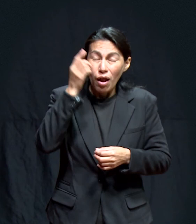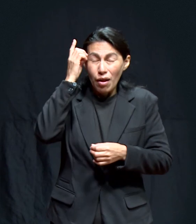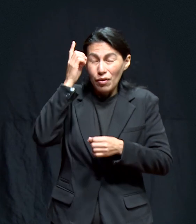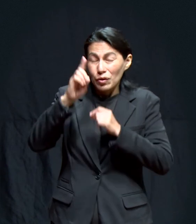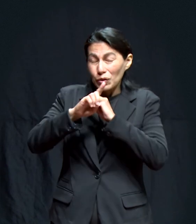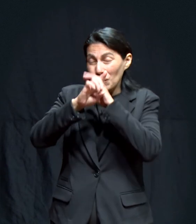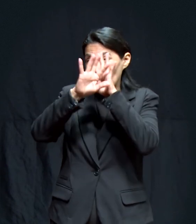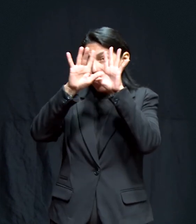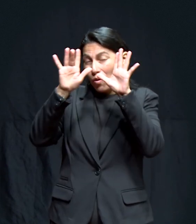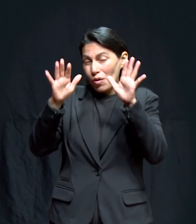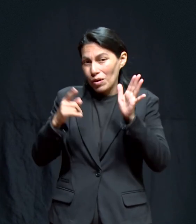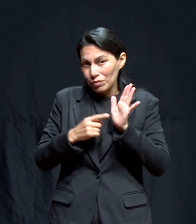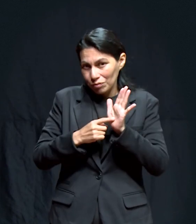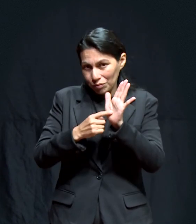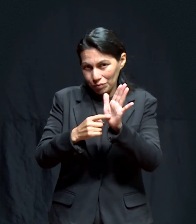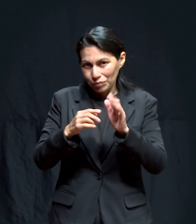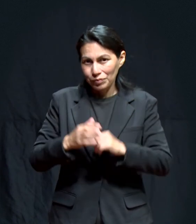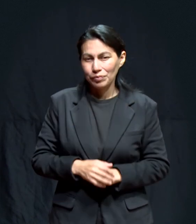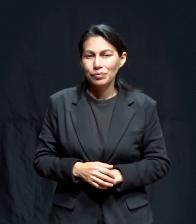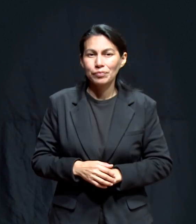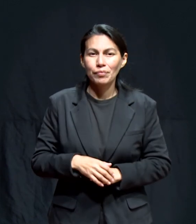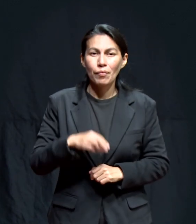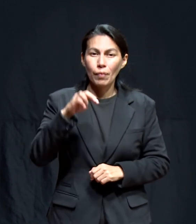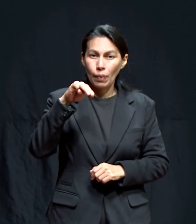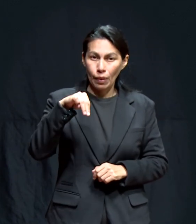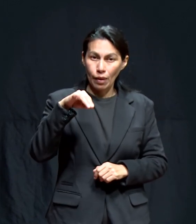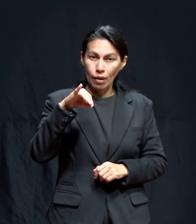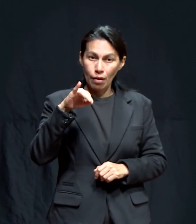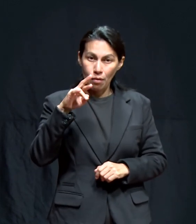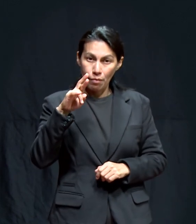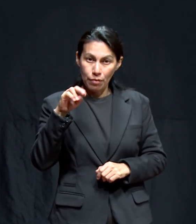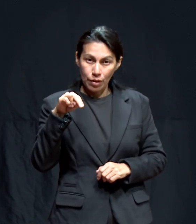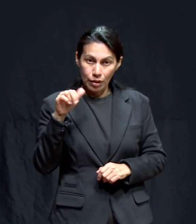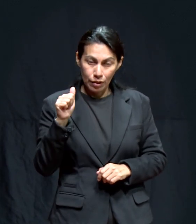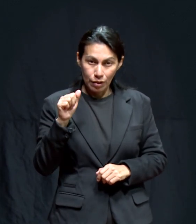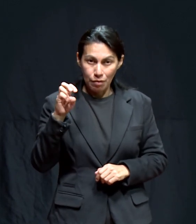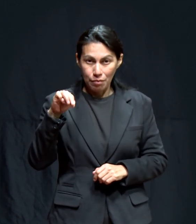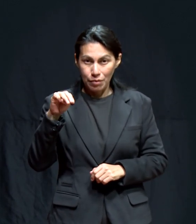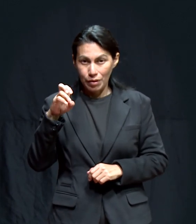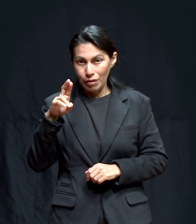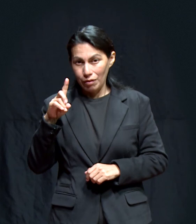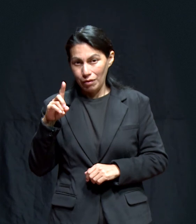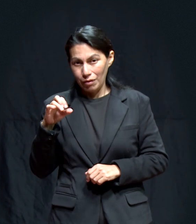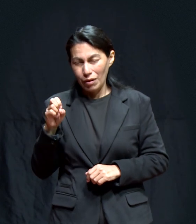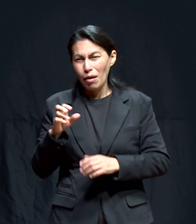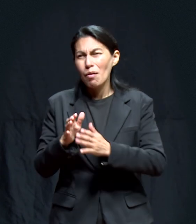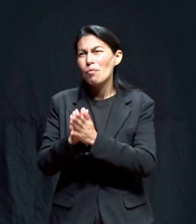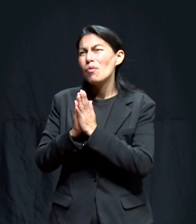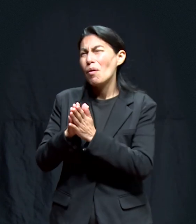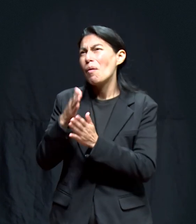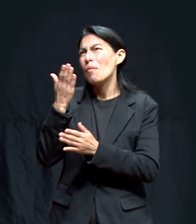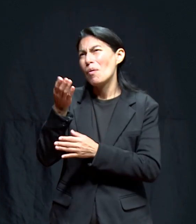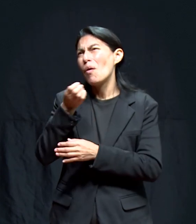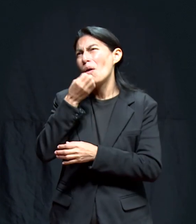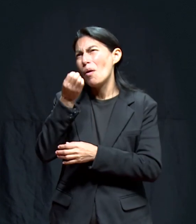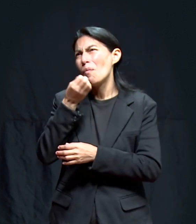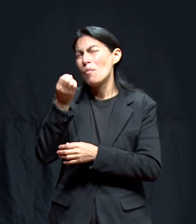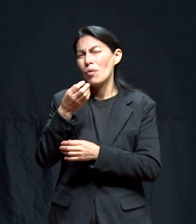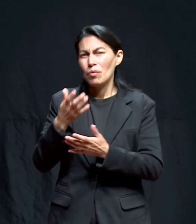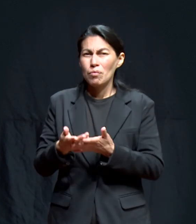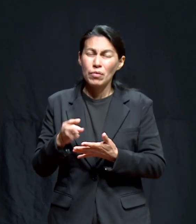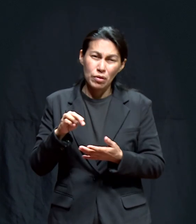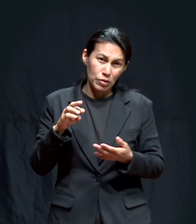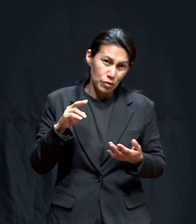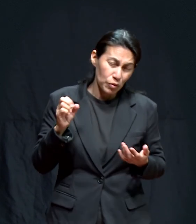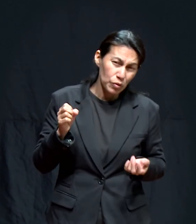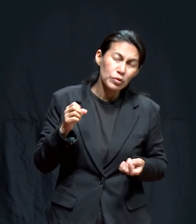de Dios En oración Norma Medina Podrían orar por favor Por Fernando Galán Medina Para que se alivie